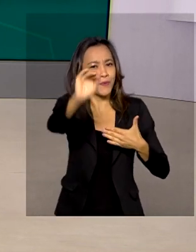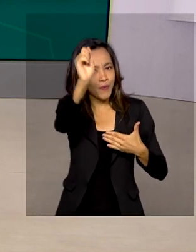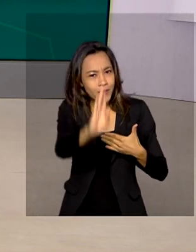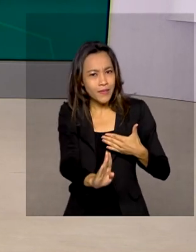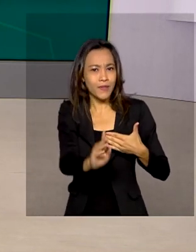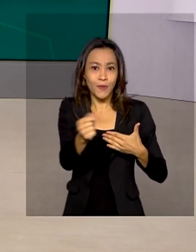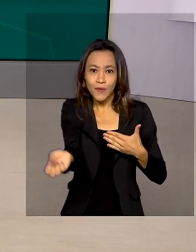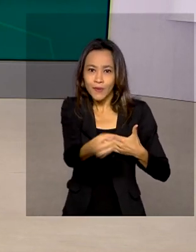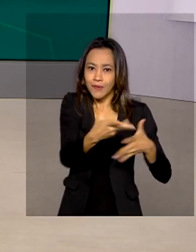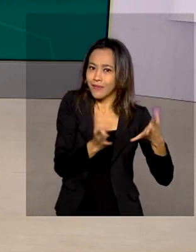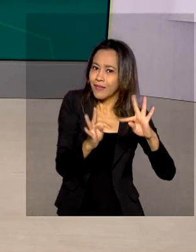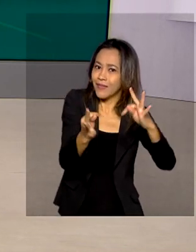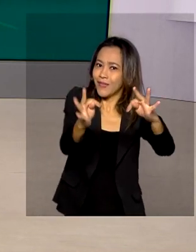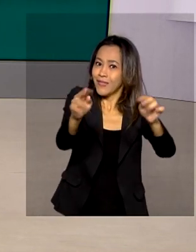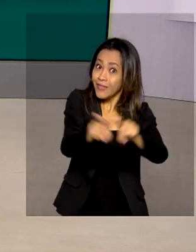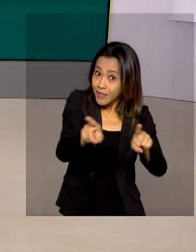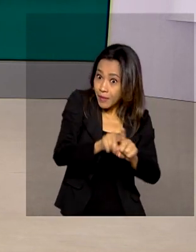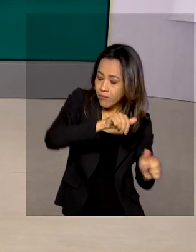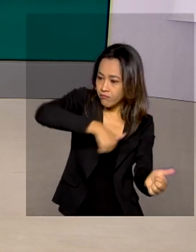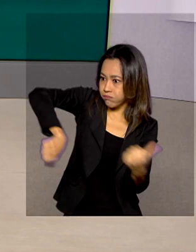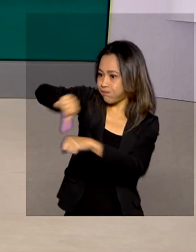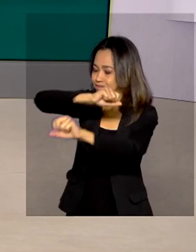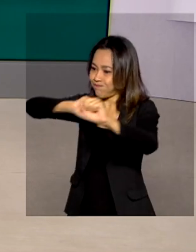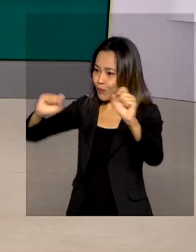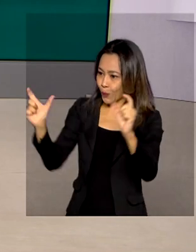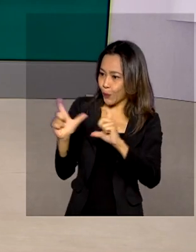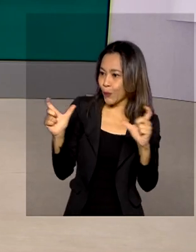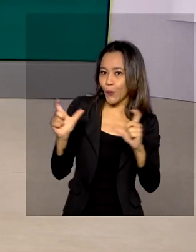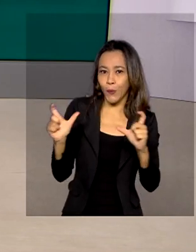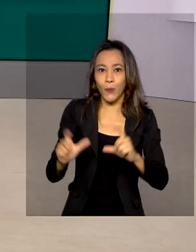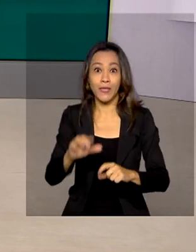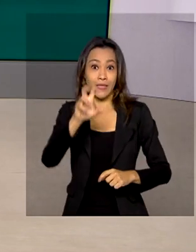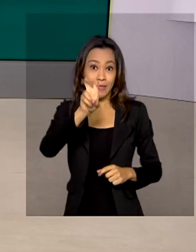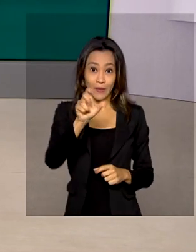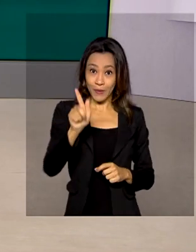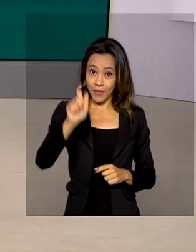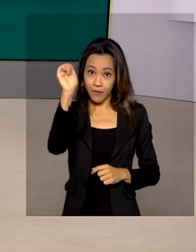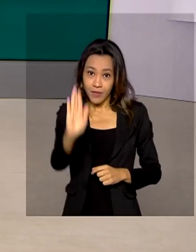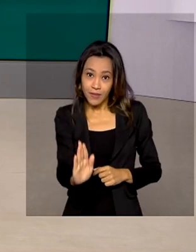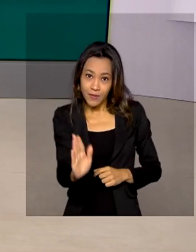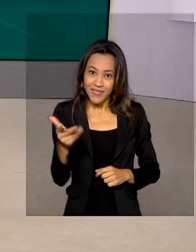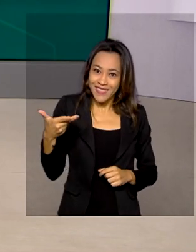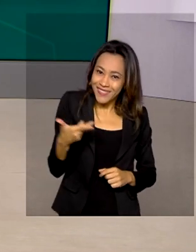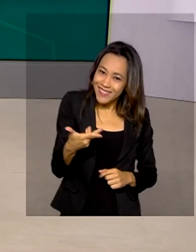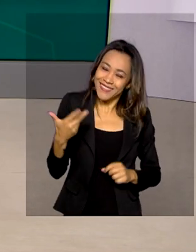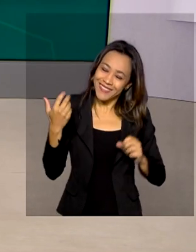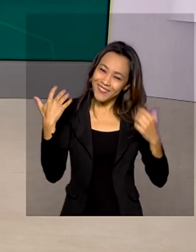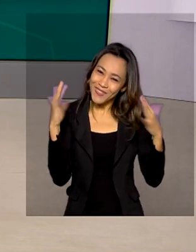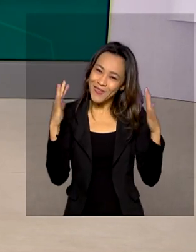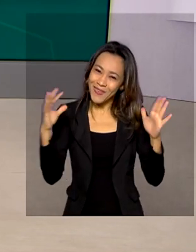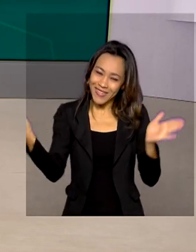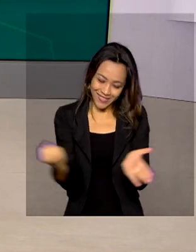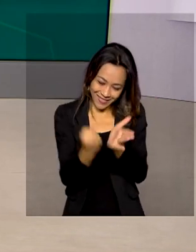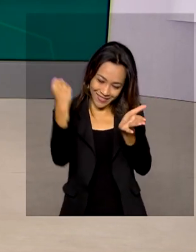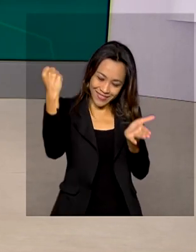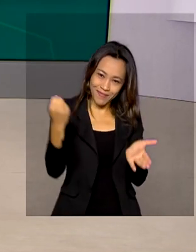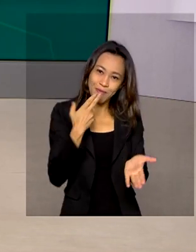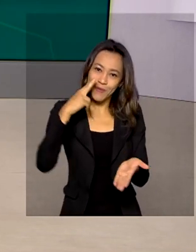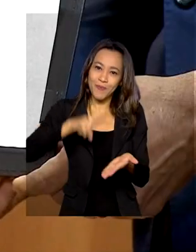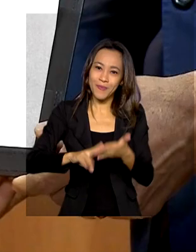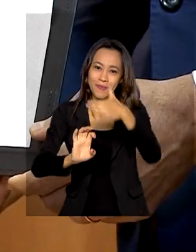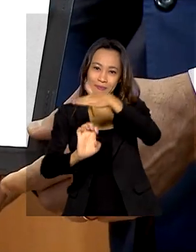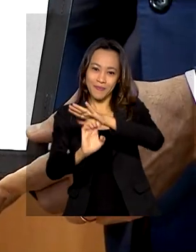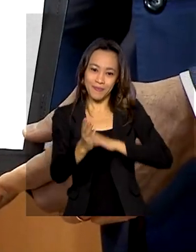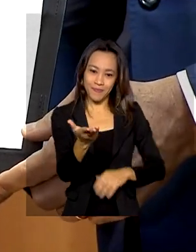tecnologias, além da transformação digital e a tecnologia 5G no país. Um selo comemorativo foi lançado pelos Correios.